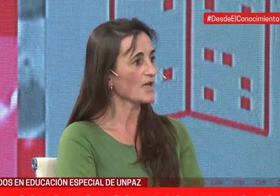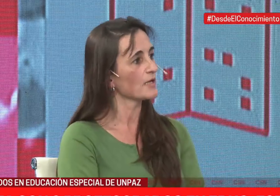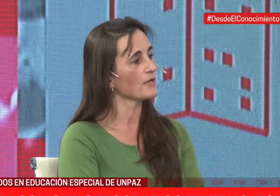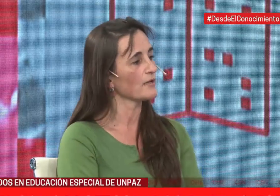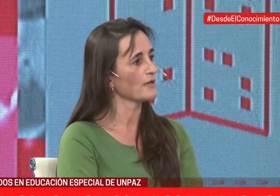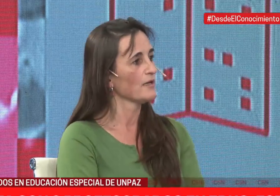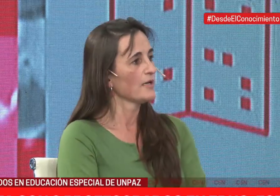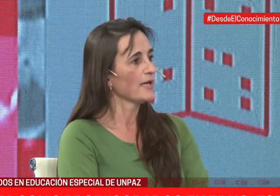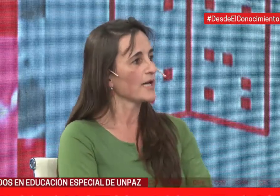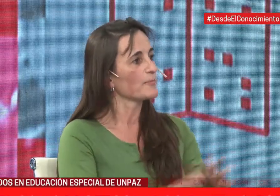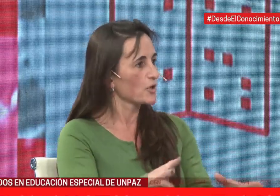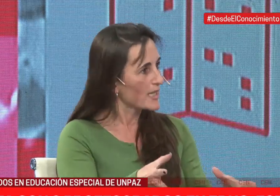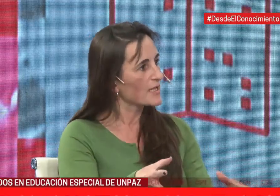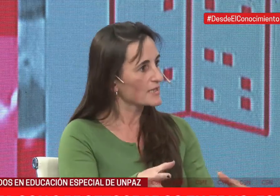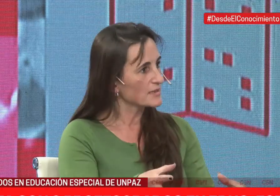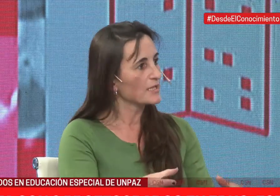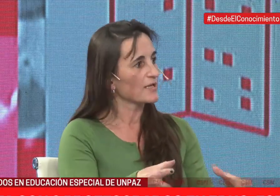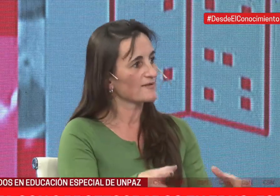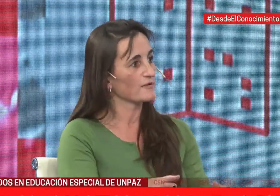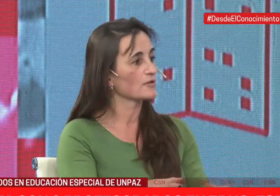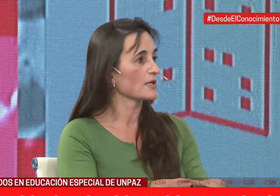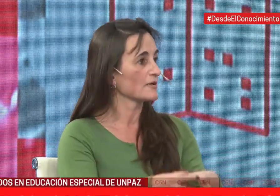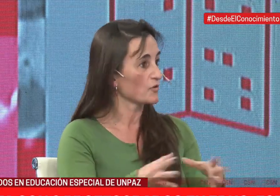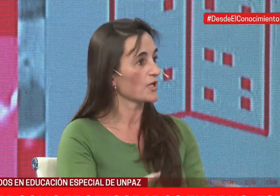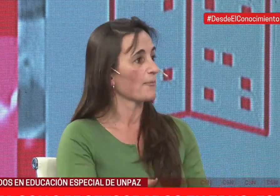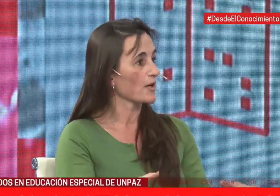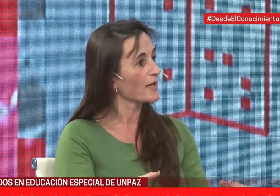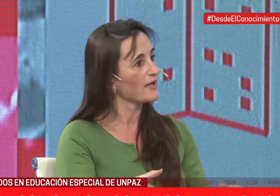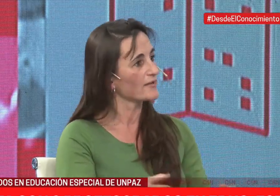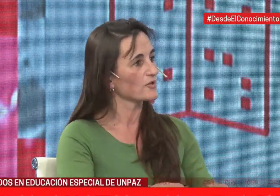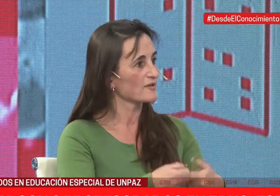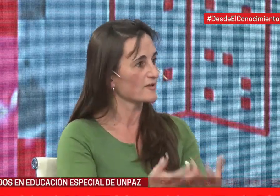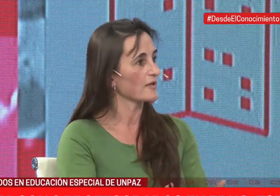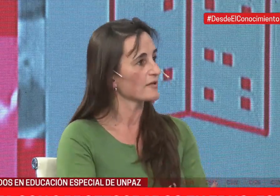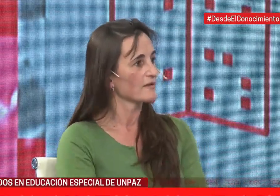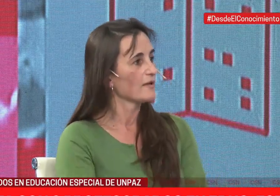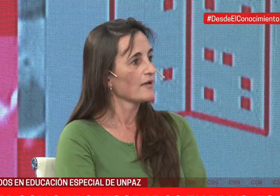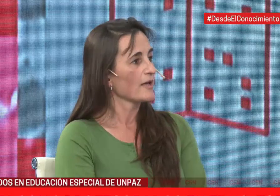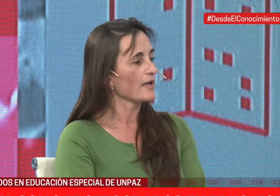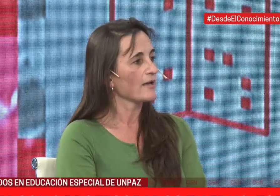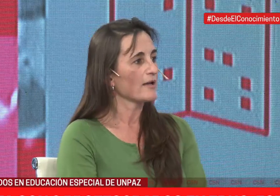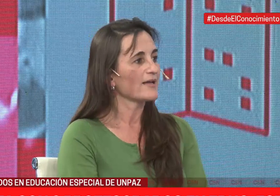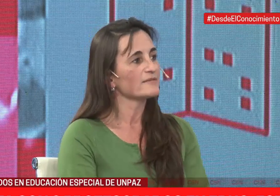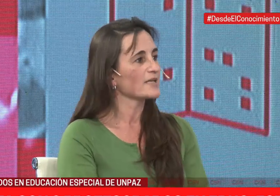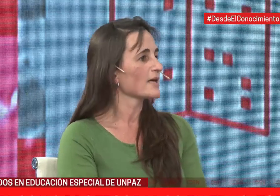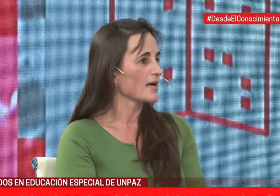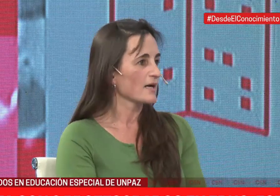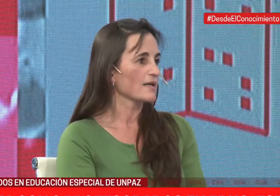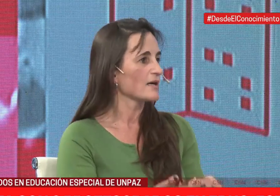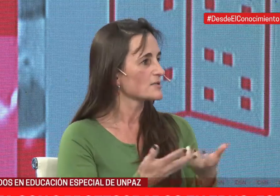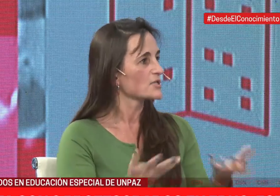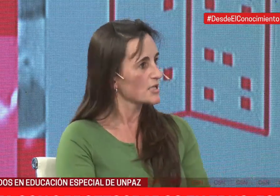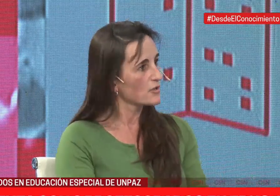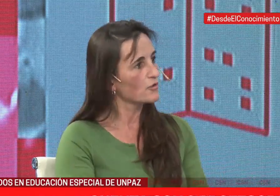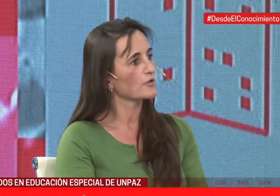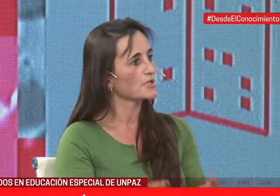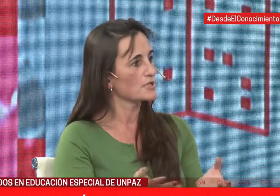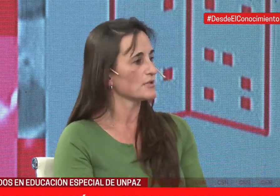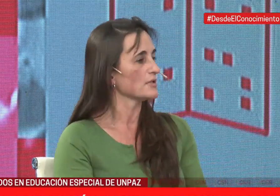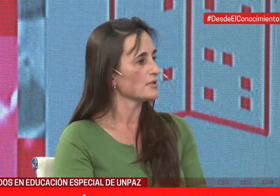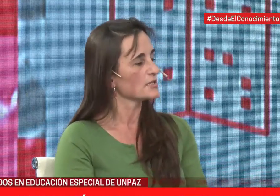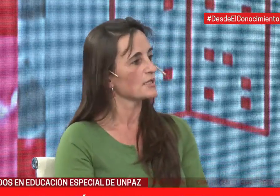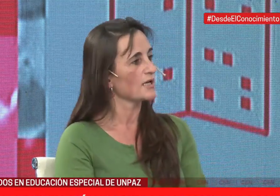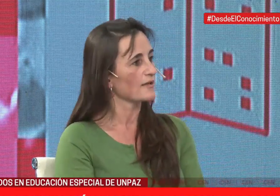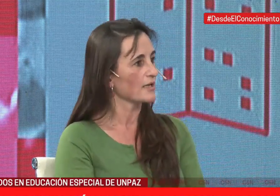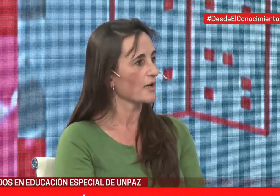el programa que tiene la Nación de Historias por Leer, en donde se les entrega a cada chico